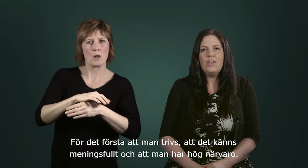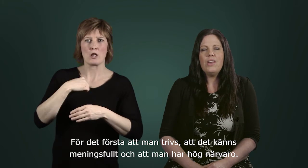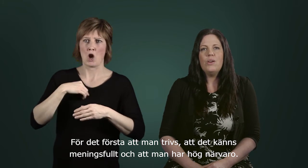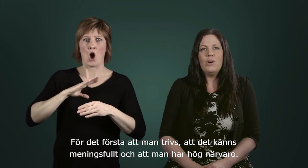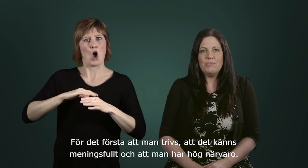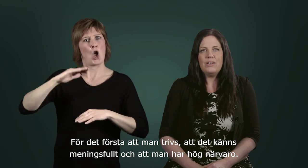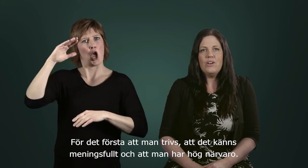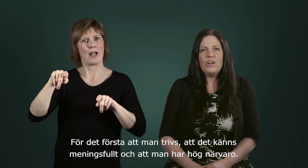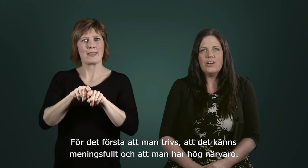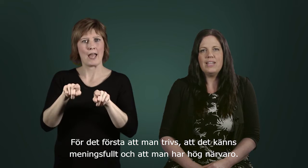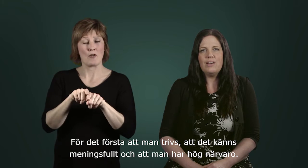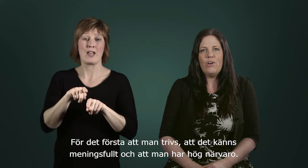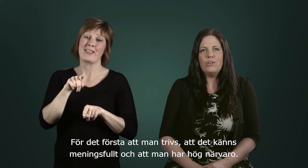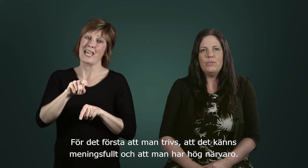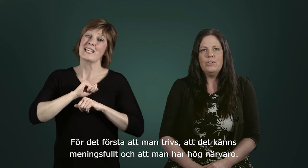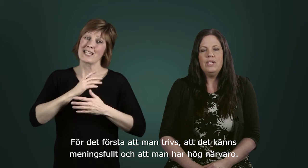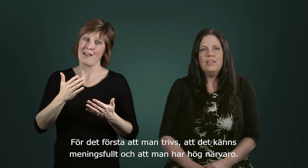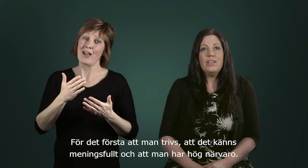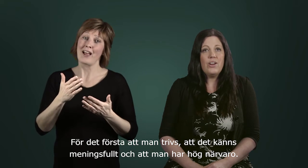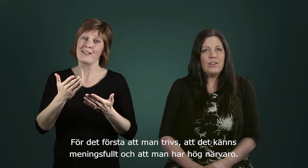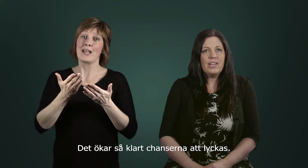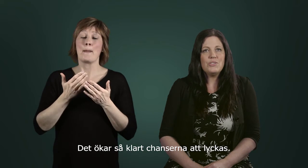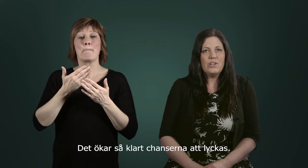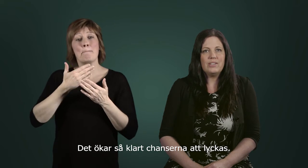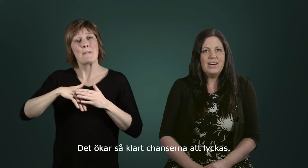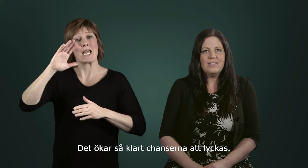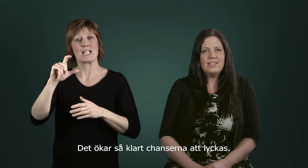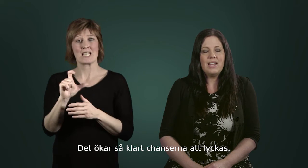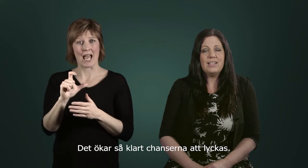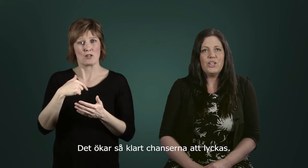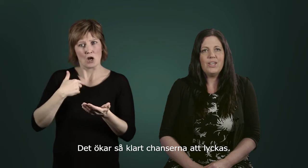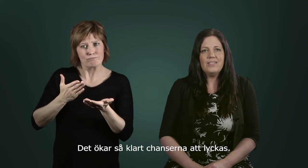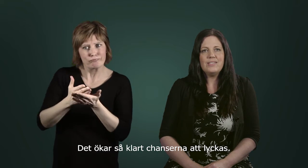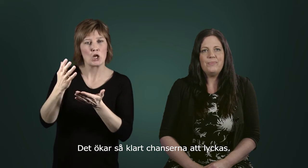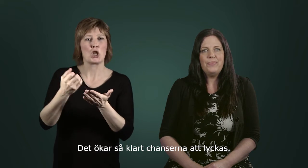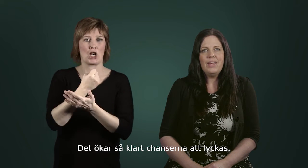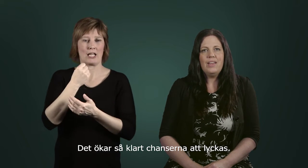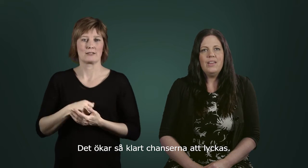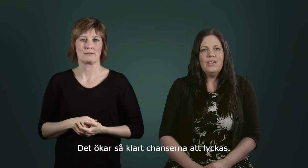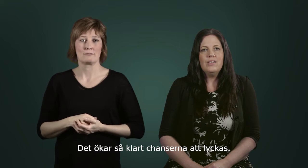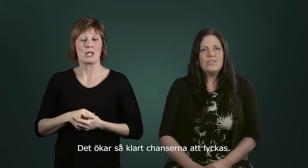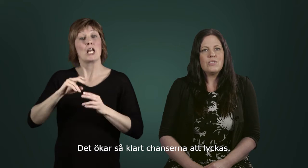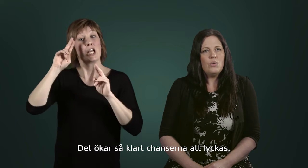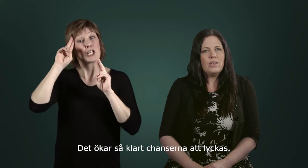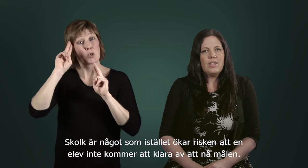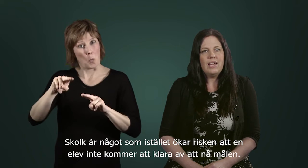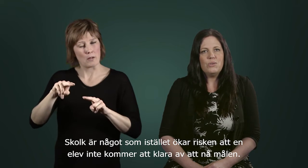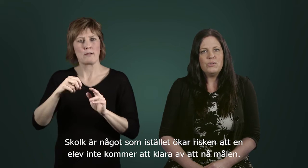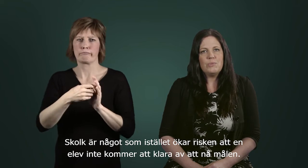och att man har hög närvaro. Det ökar såklart chanserna att lyckas. Skolk är något som